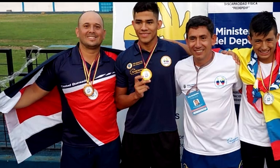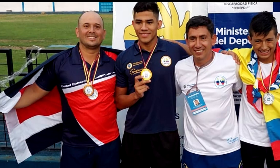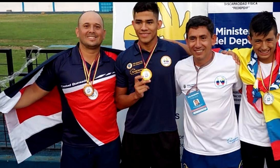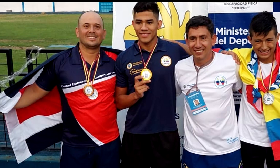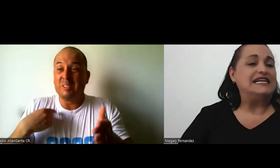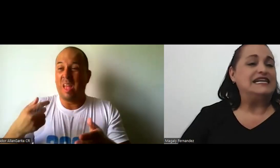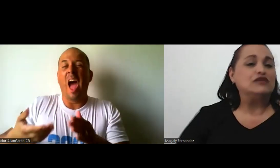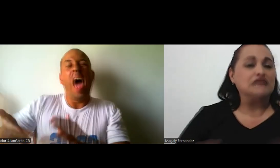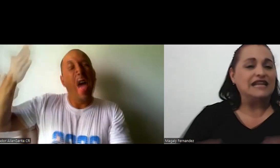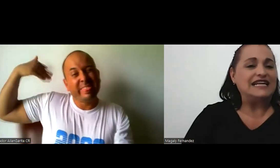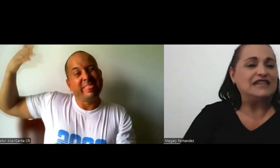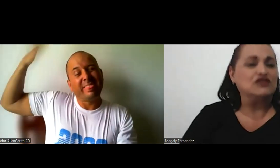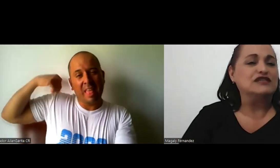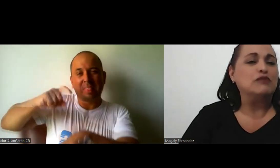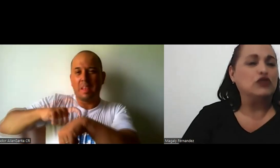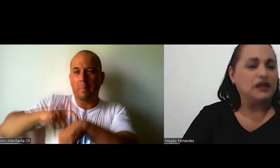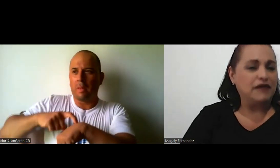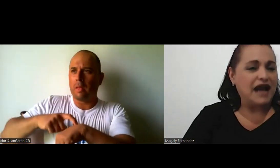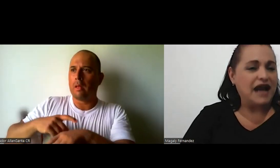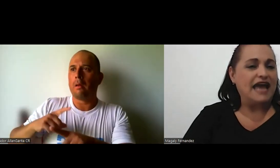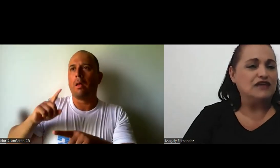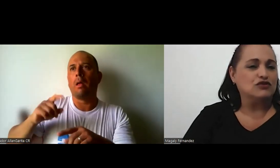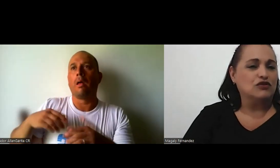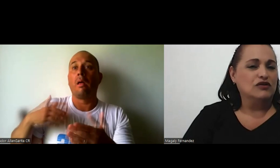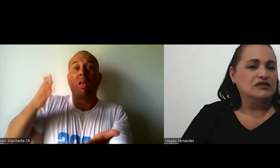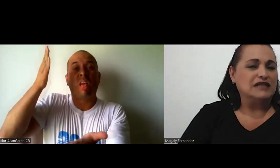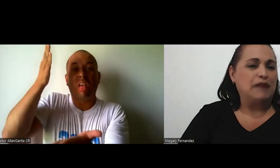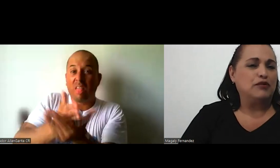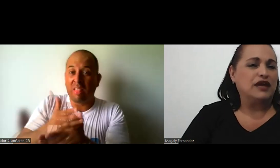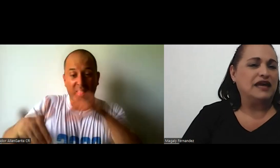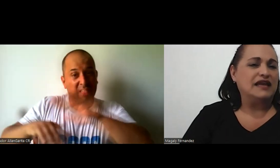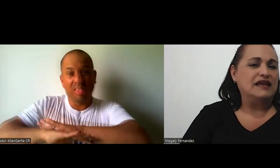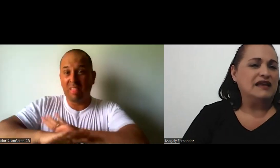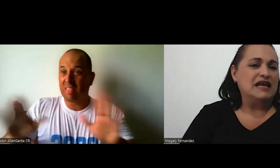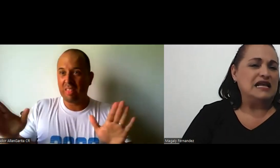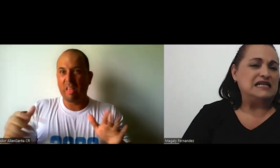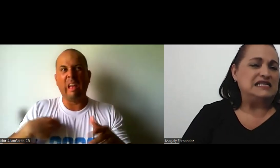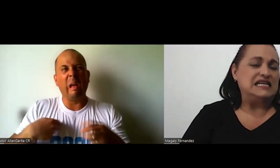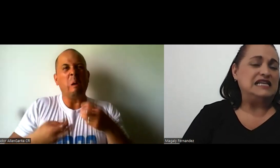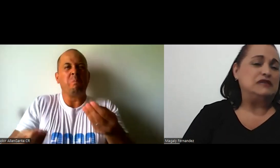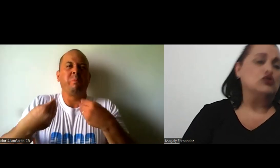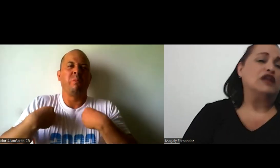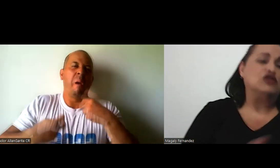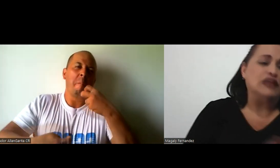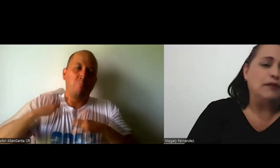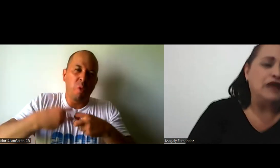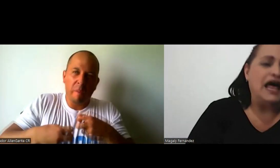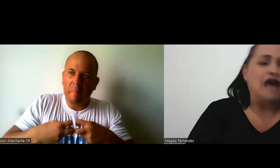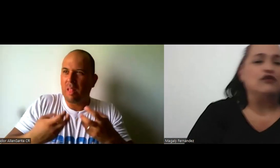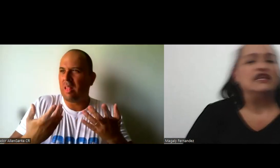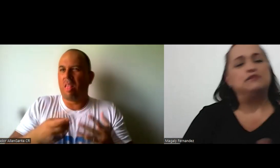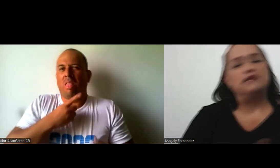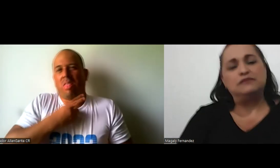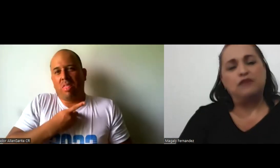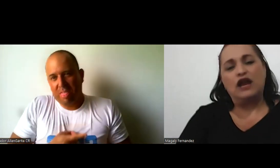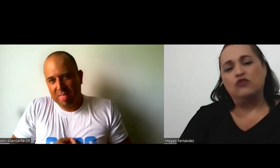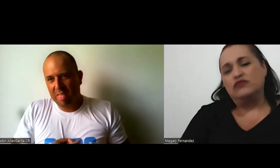que si les gusta la natación se motiven a ello, o porque si durante un tiempo nadaron y después por algún